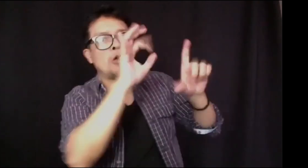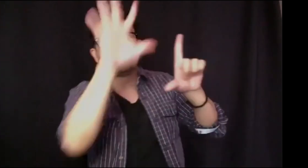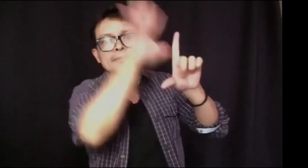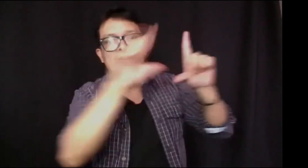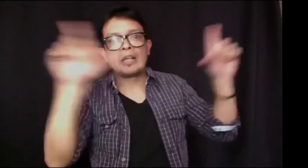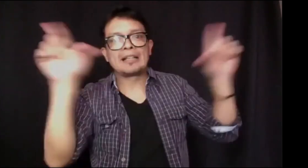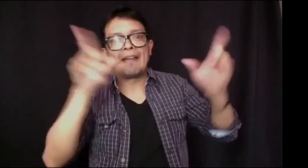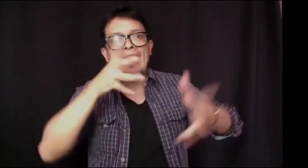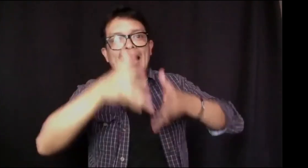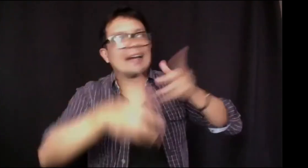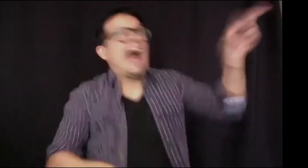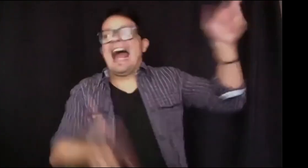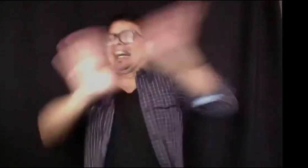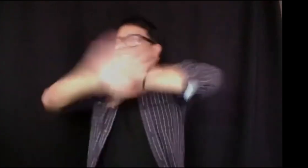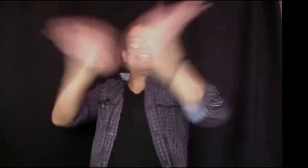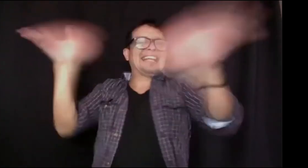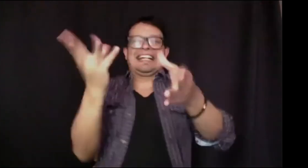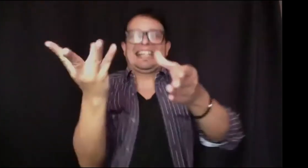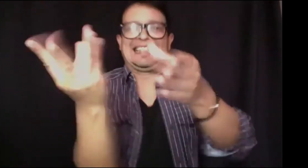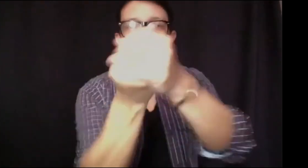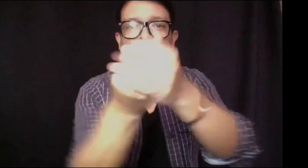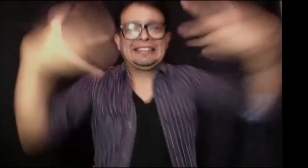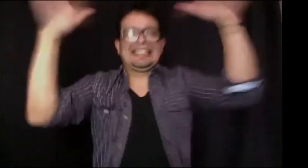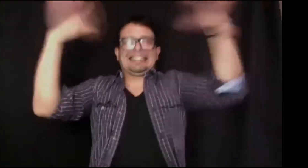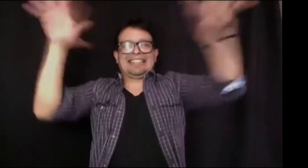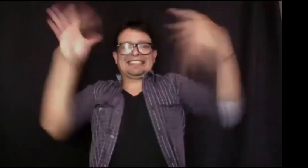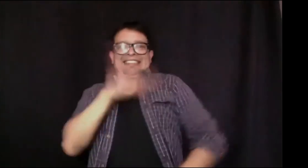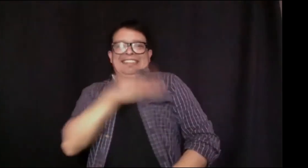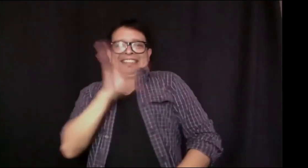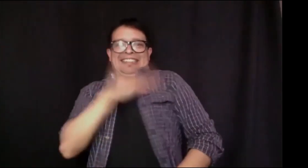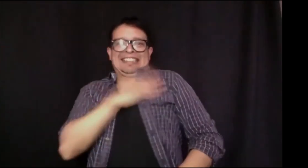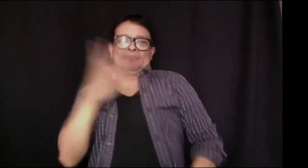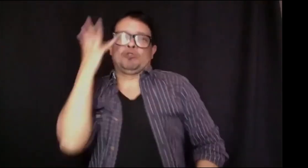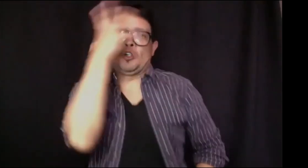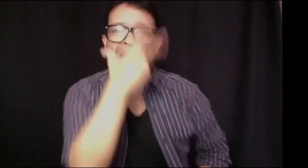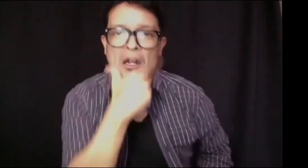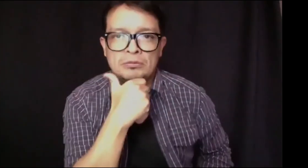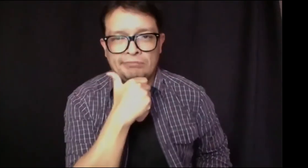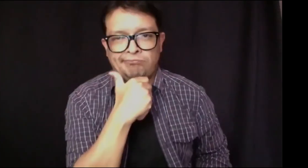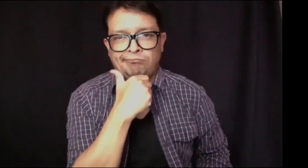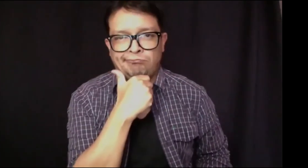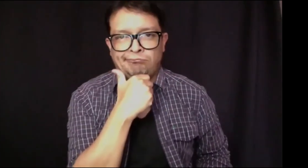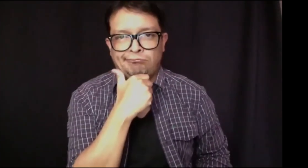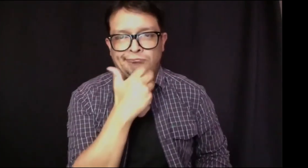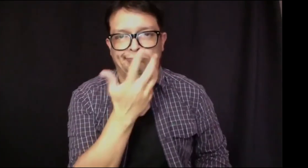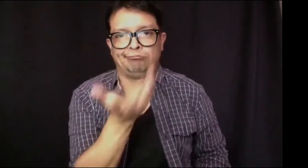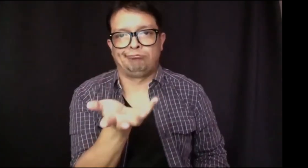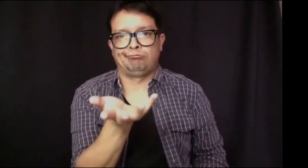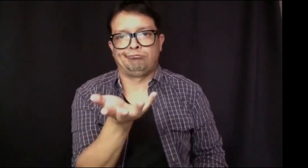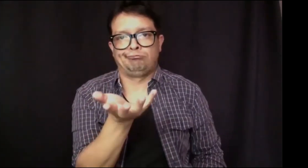el acceso. Si yo voy a hablar de acceso, por ejemplo, entonces, ahí listo, hay acceso. Ya hay inclusión, porque hay un intérprete allí, qué bonito. Pero